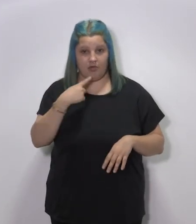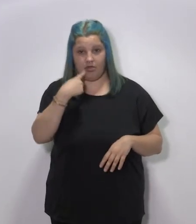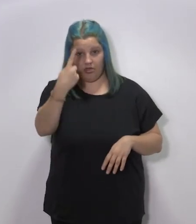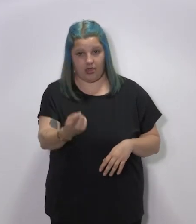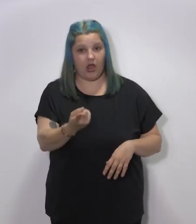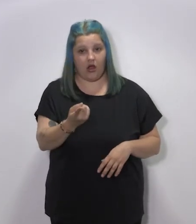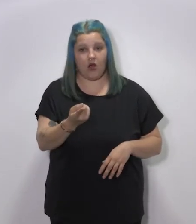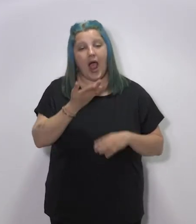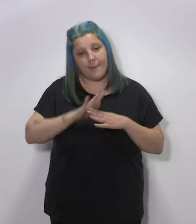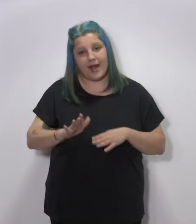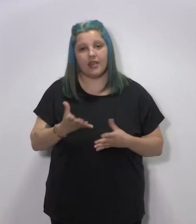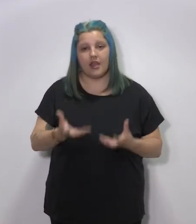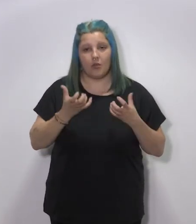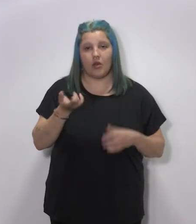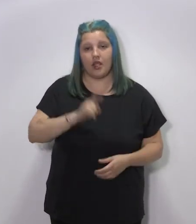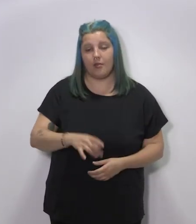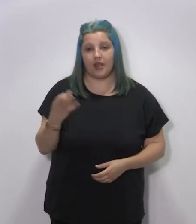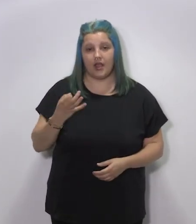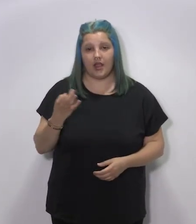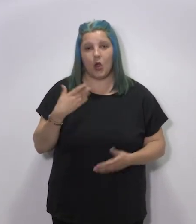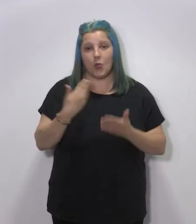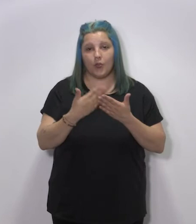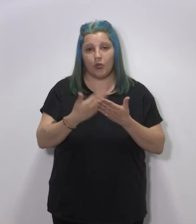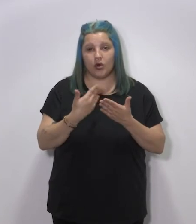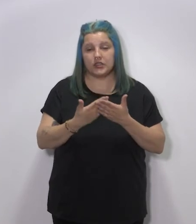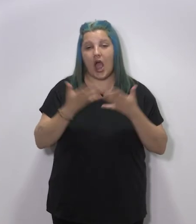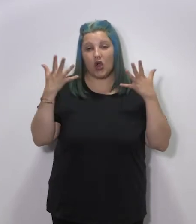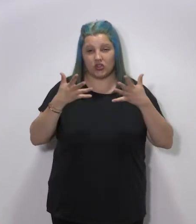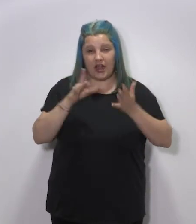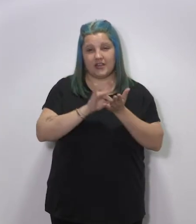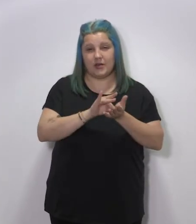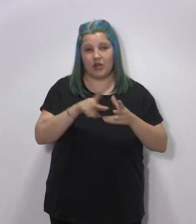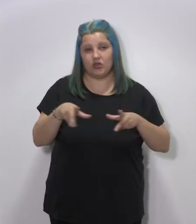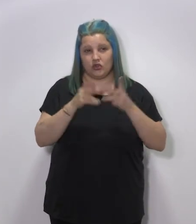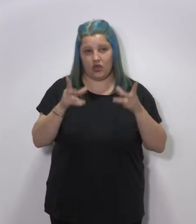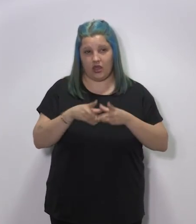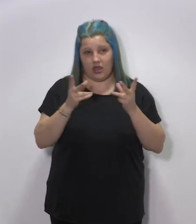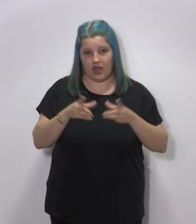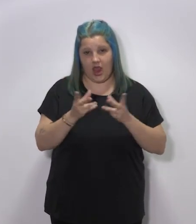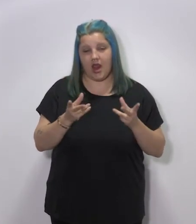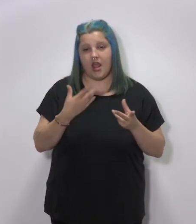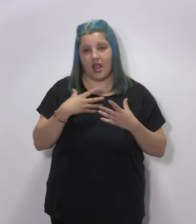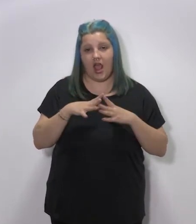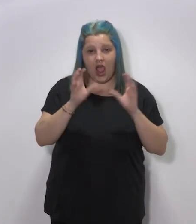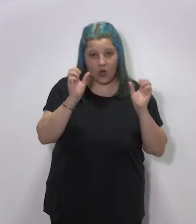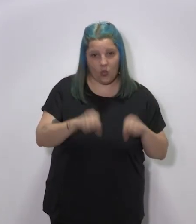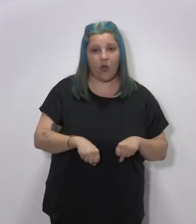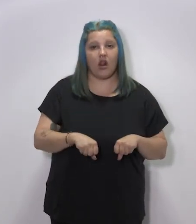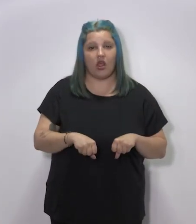del propio Consejo de Gobierno, ha aprobado también la propuesta de la Consejería de Servicios Sociales,